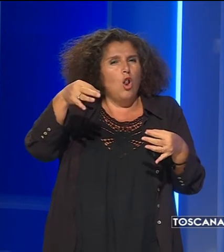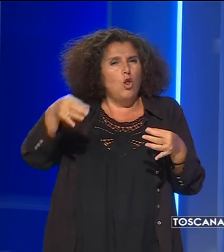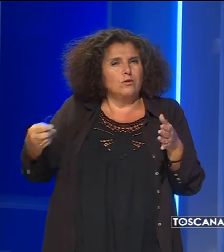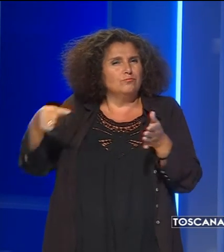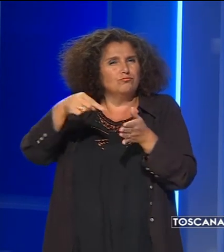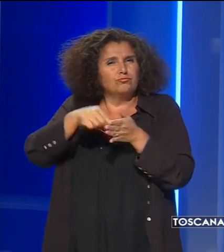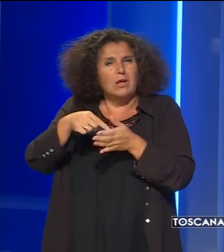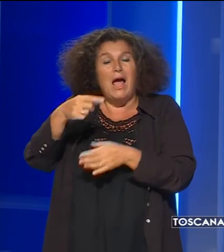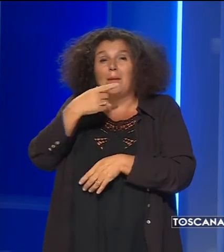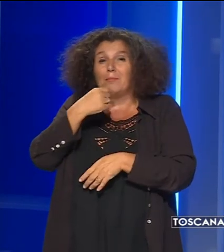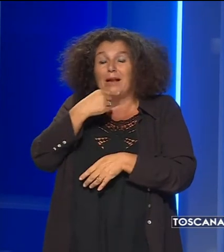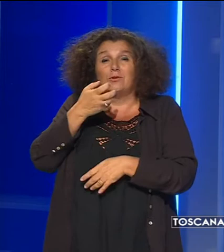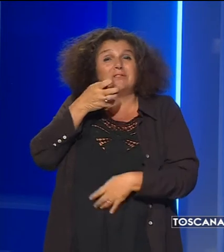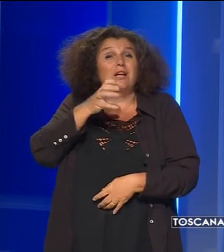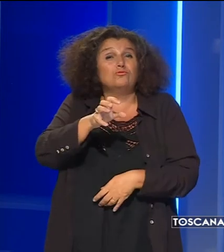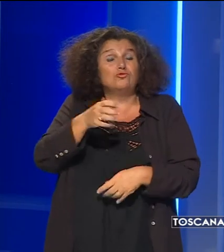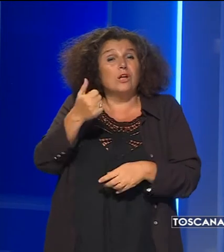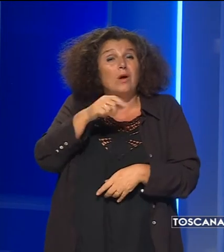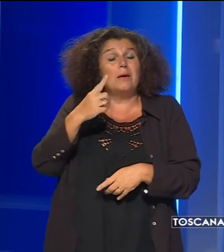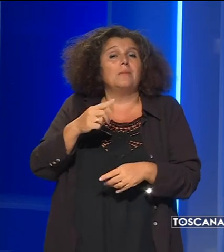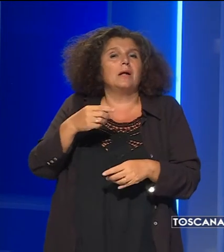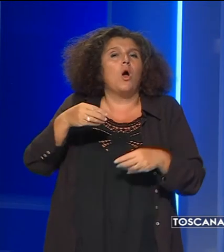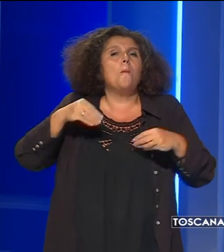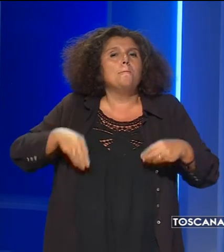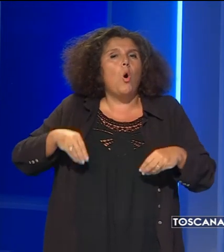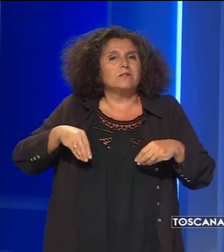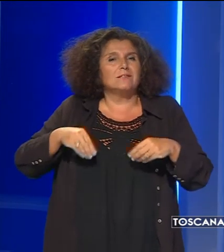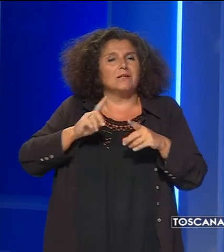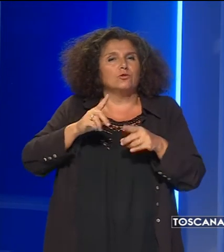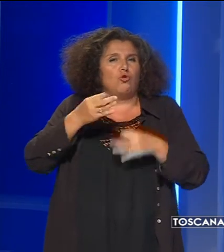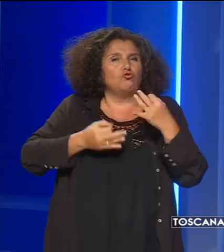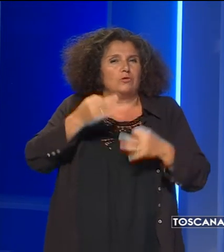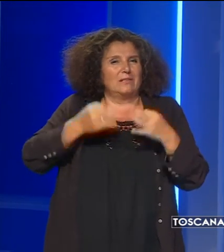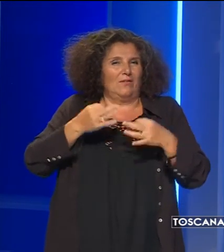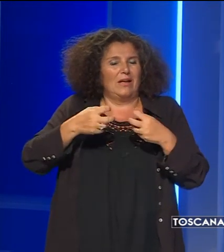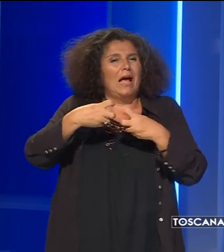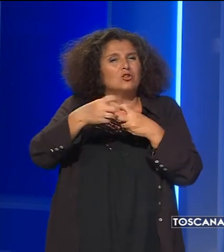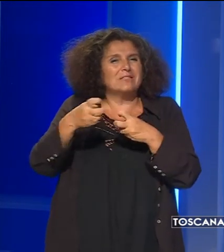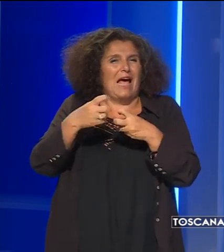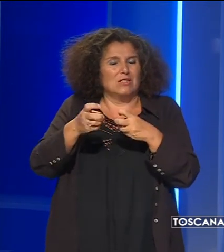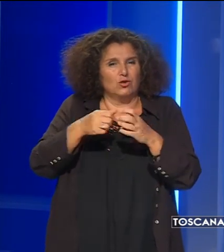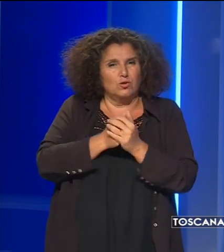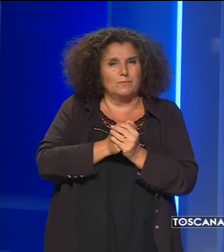è stato anche denunciato per possesso ingiustificato di strumenti atti allo scasso.